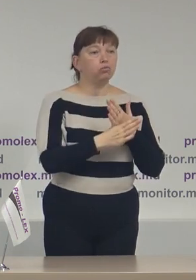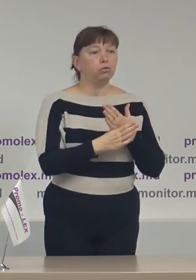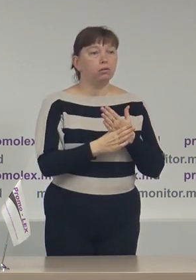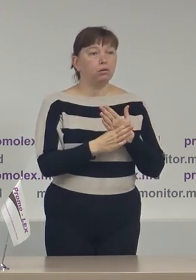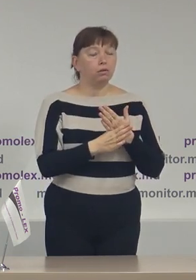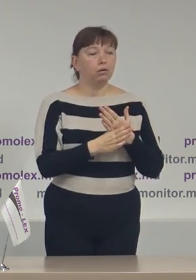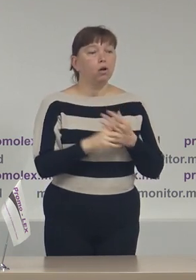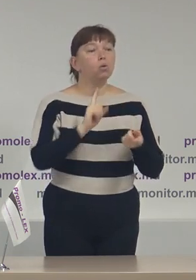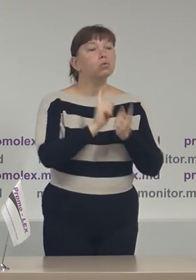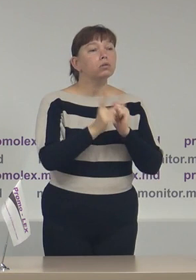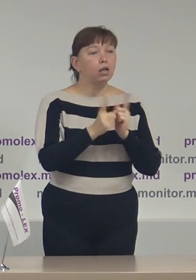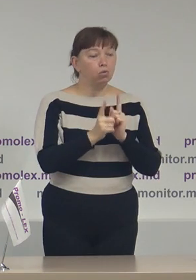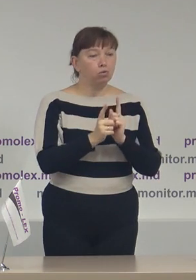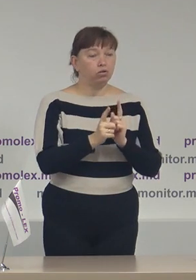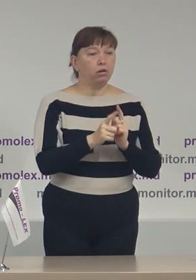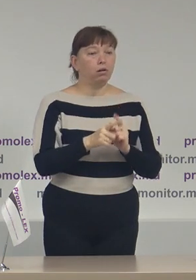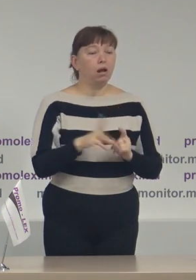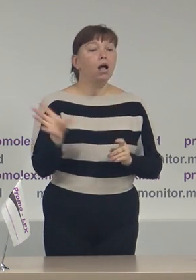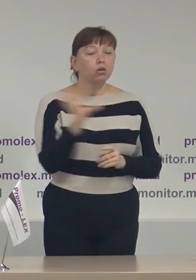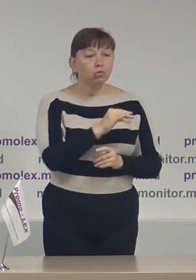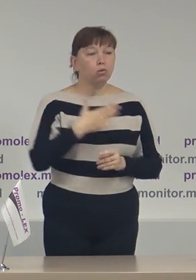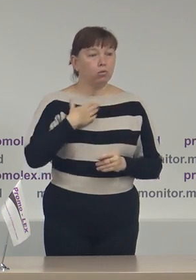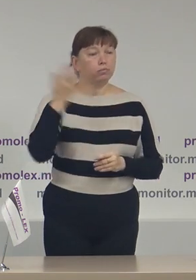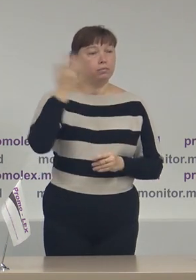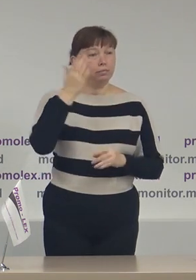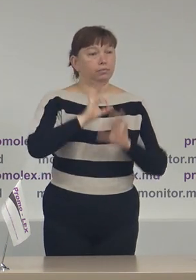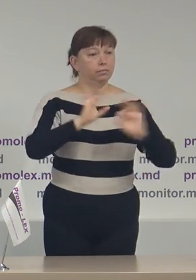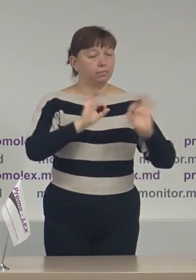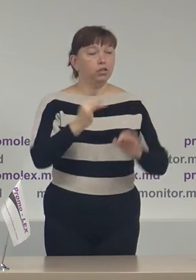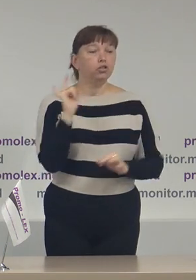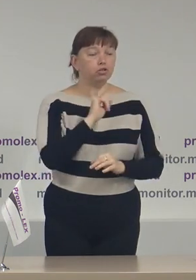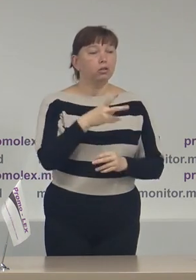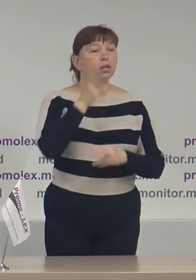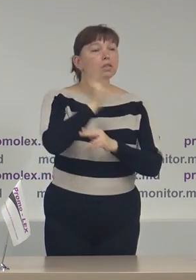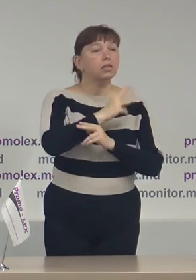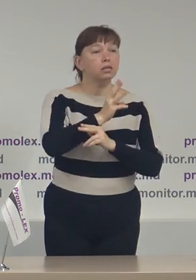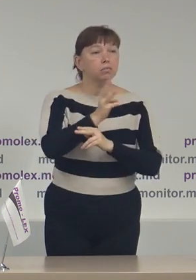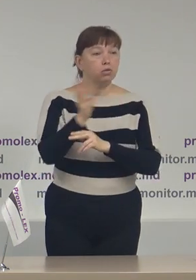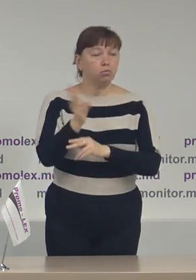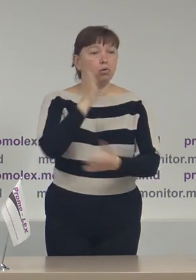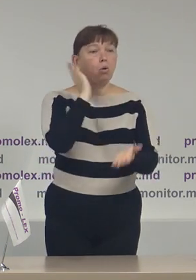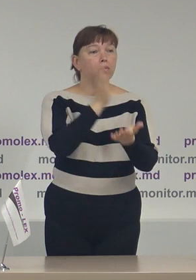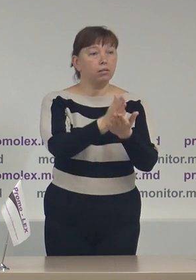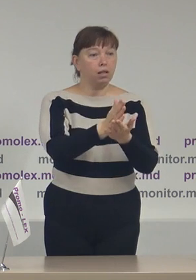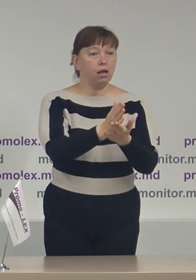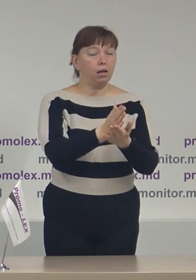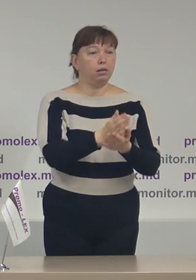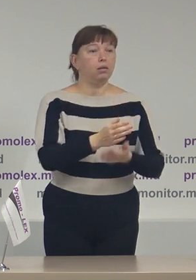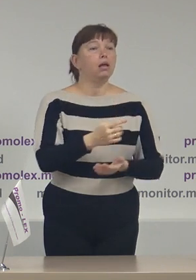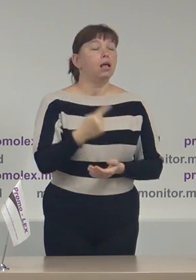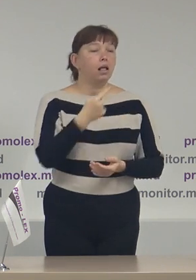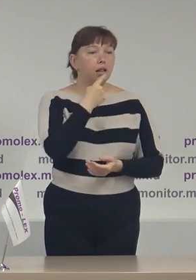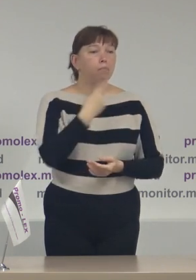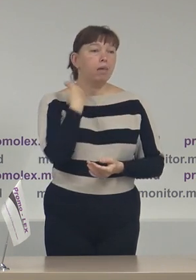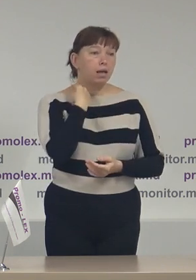traducerea evenimentelor noastre de presă și transmisiunea online în limbele engleză